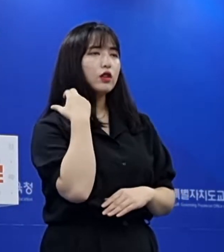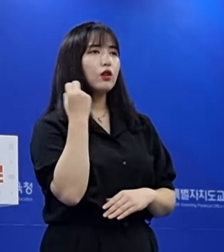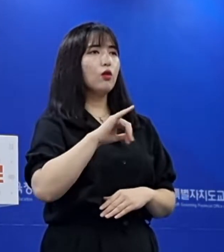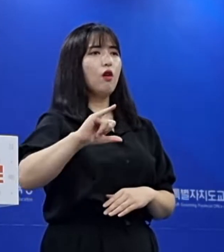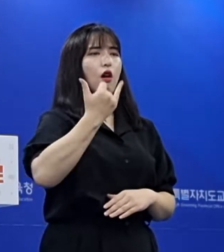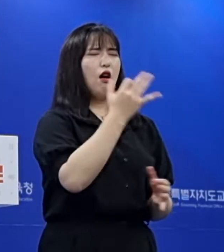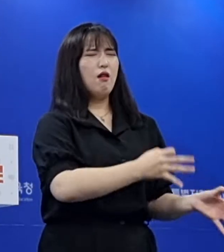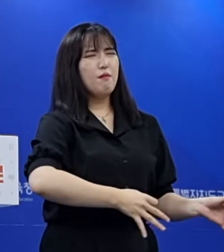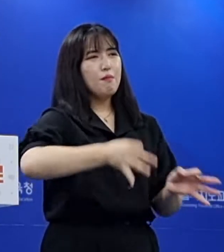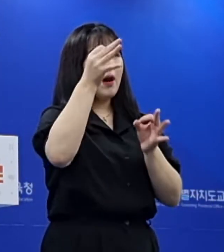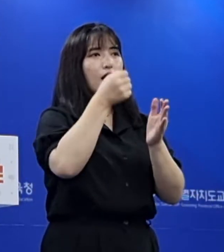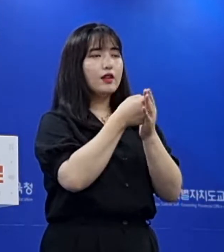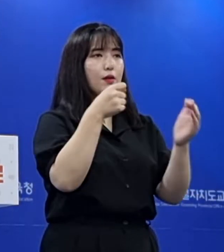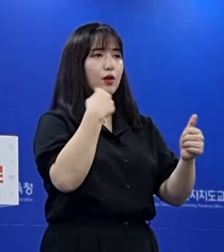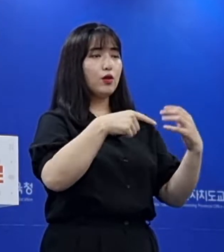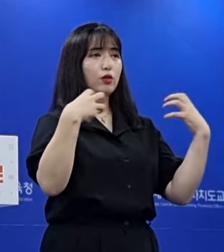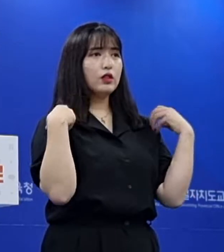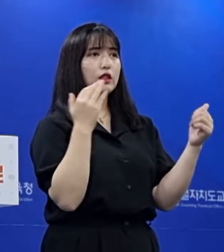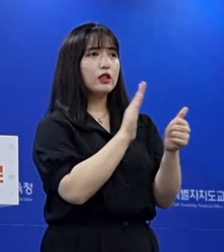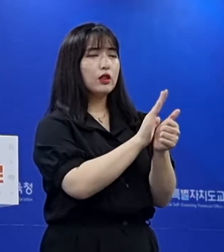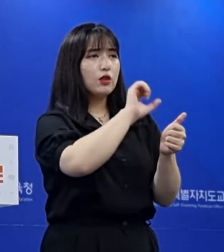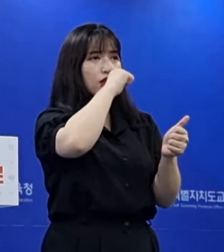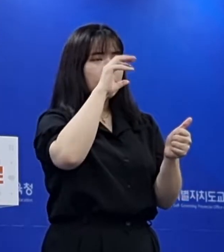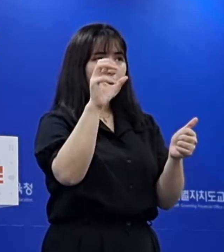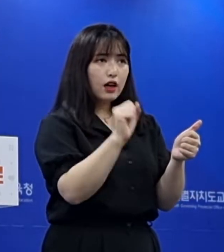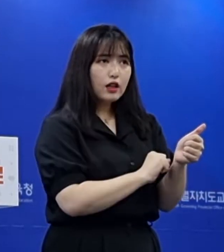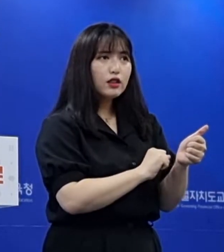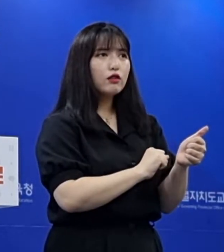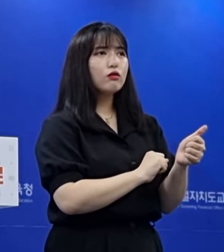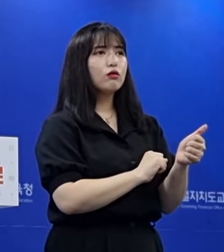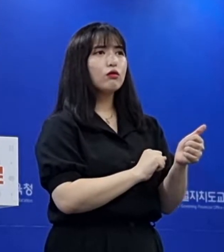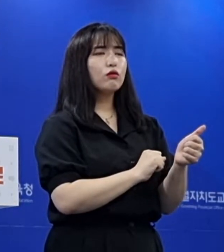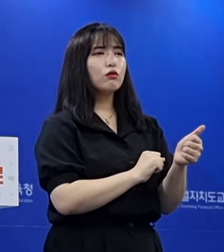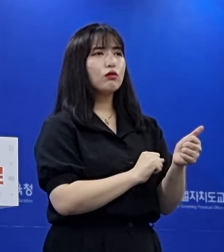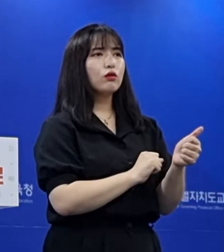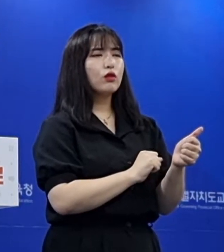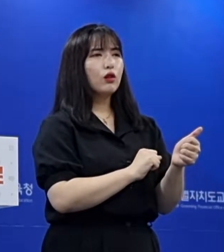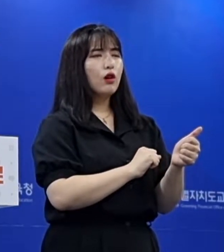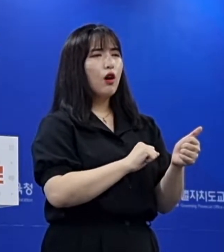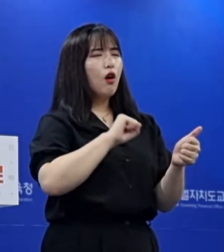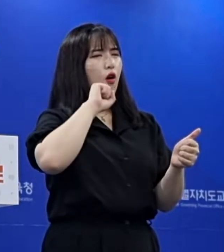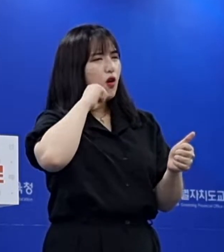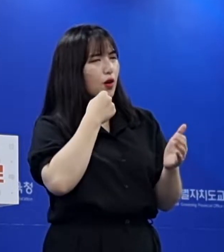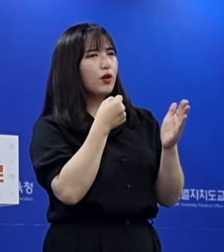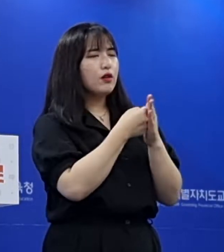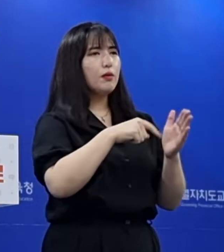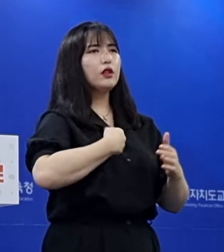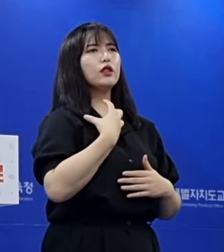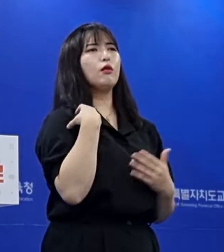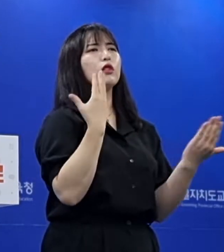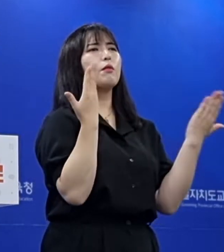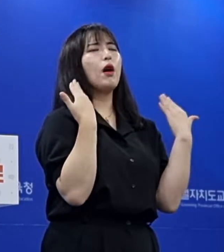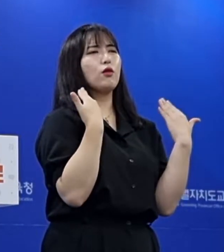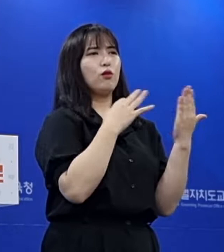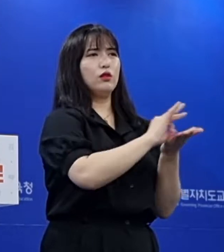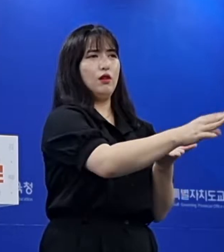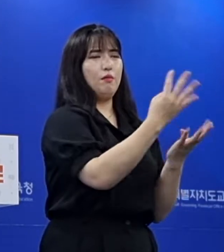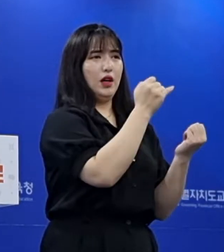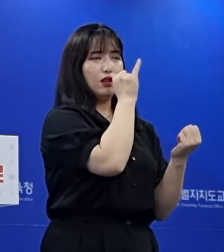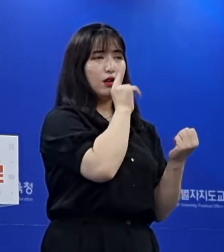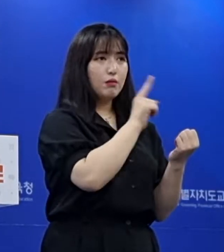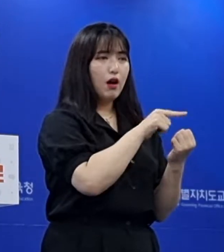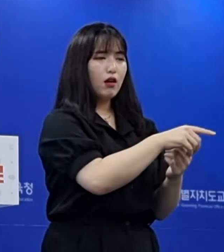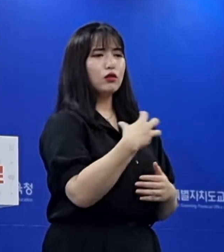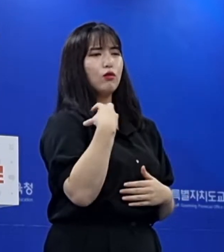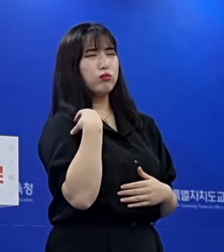엄청나게 굴러서 교육청에서 지원해주는 예상만으로는 안 돼서 자부담을 해야 된다는 학교들이 많이 있습니다. 그런 비용 부담이 큰